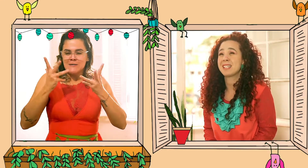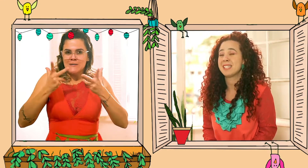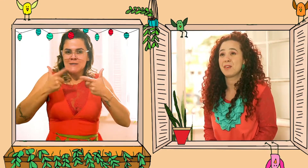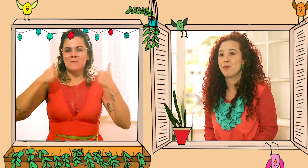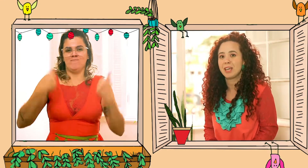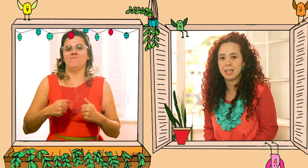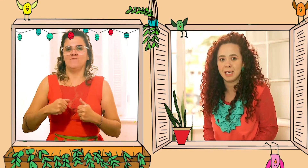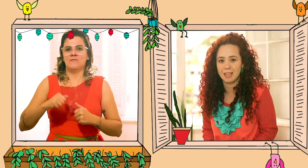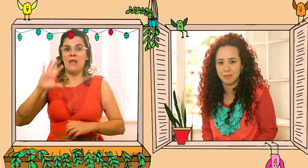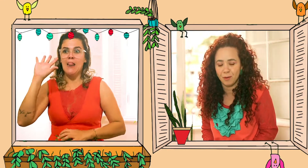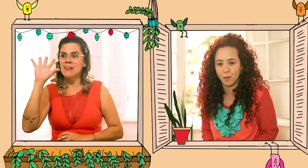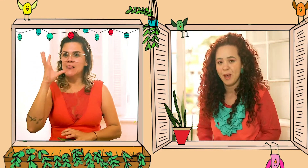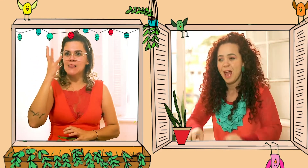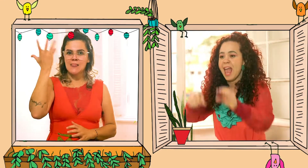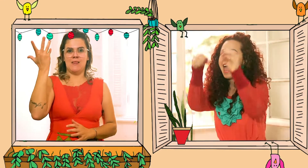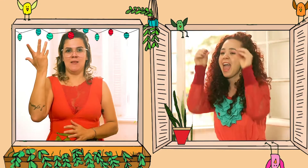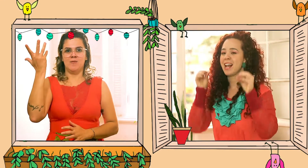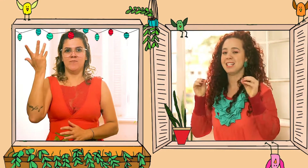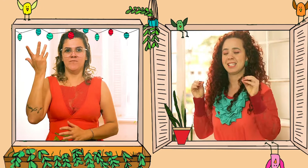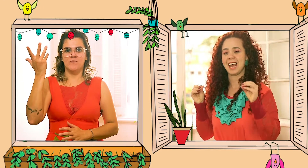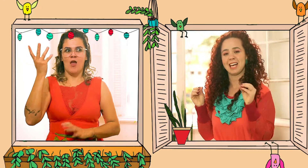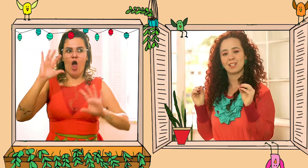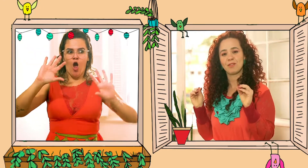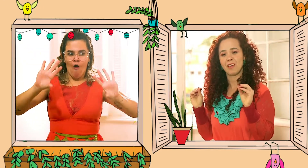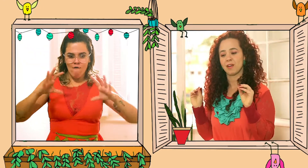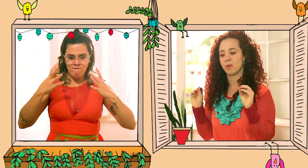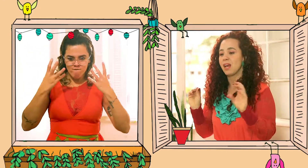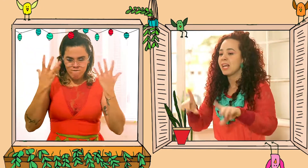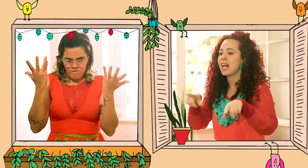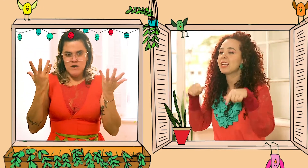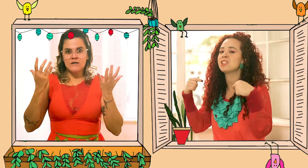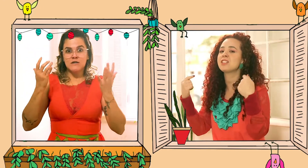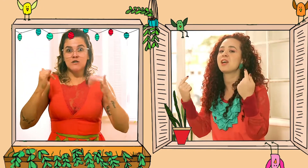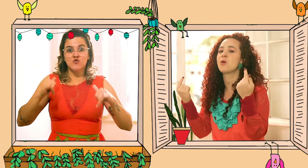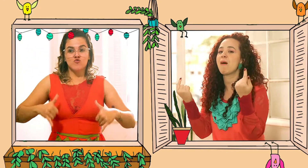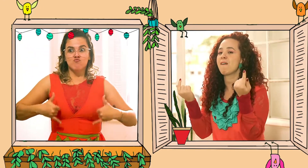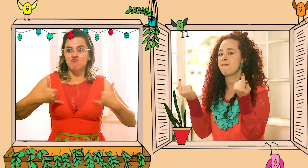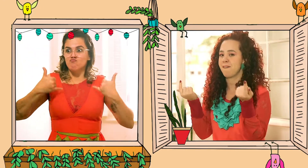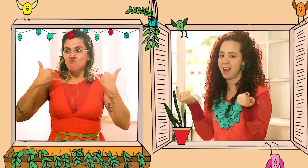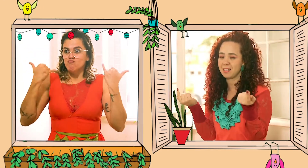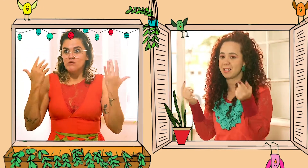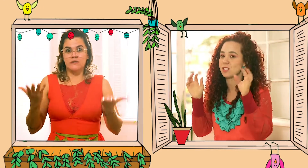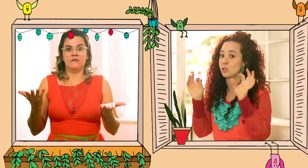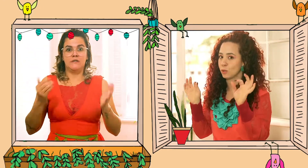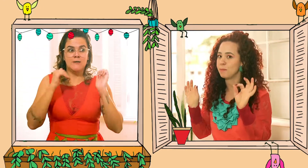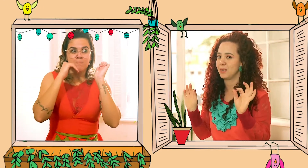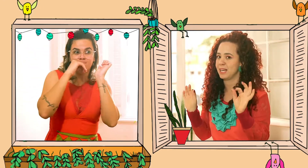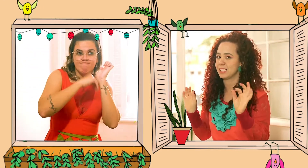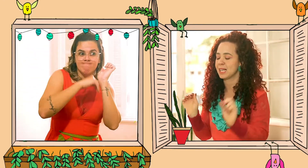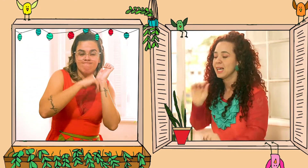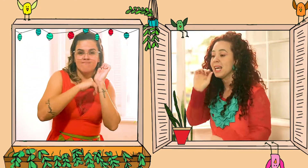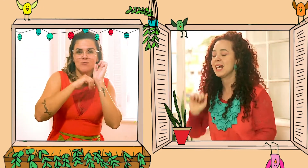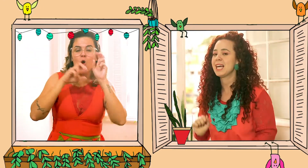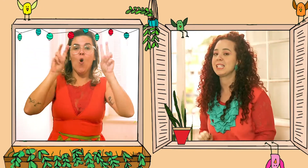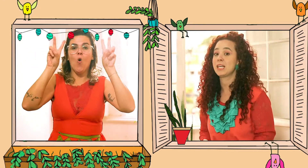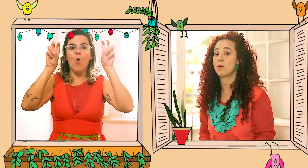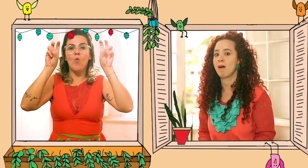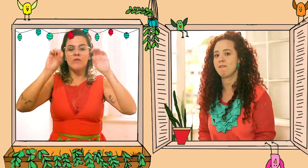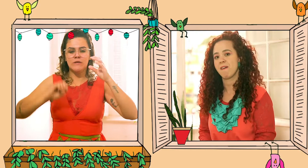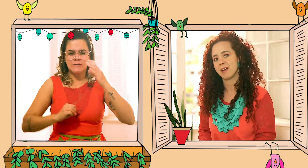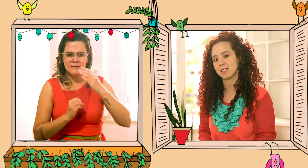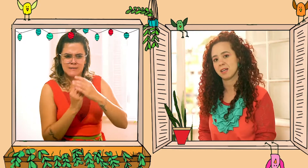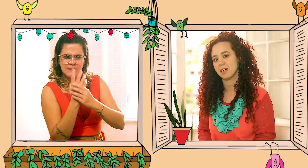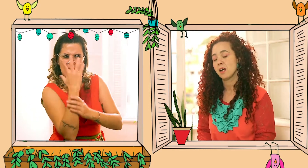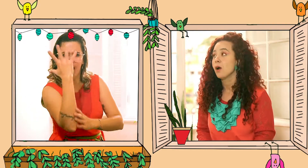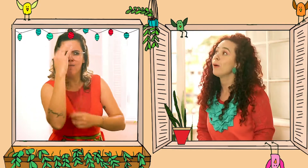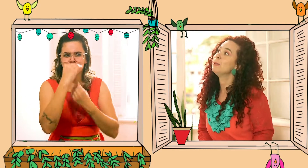falar para vocês que foi incrível. Eles resolveram que além de ser uma festa surpresa, ia ser